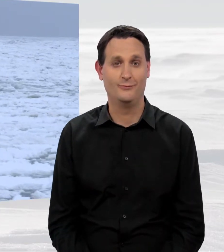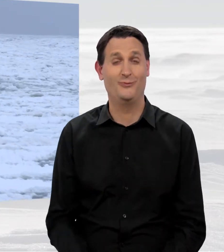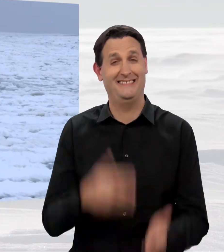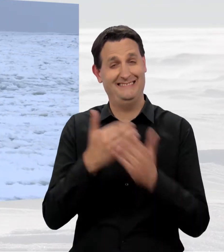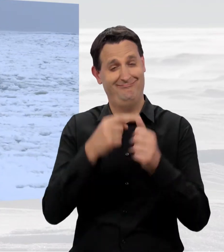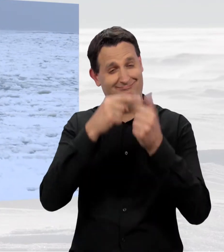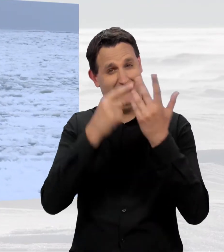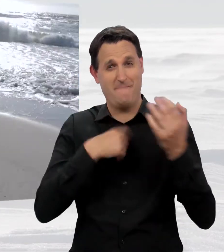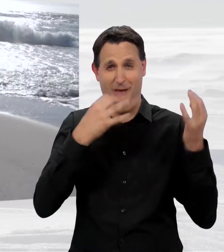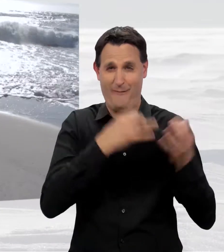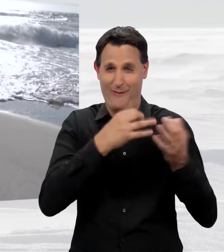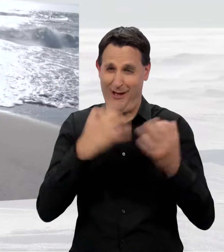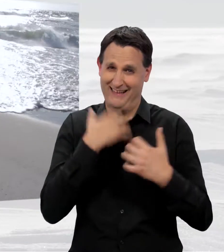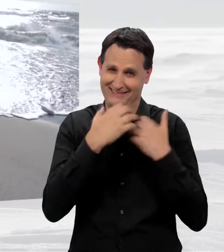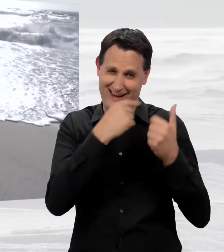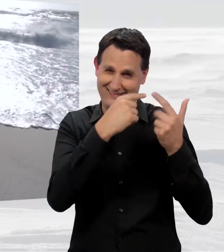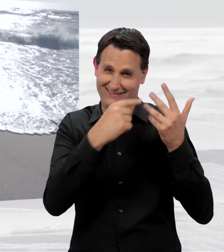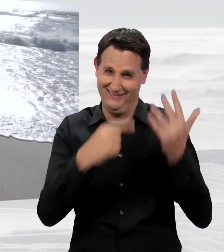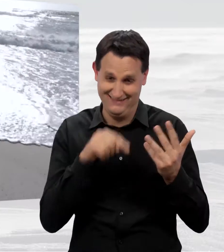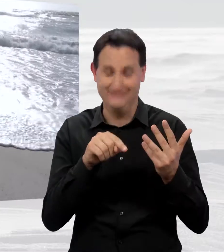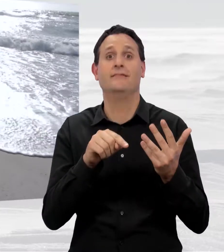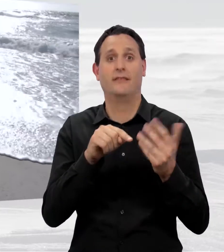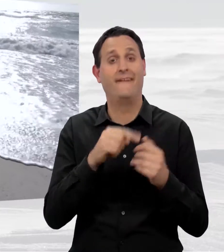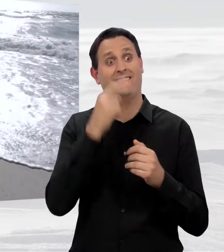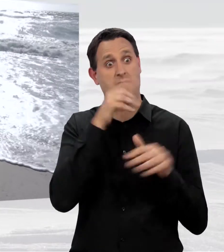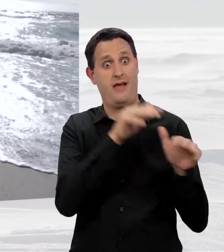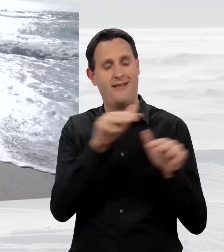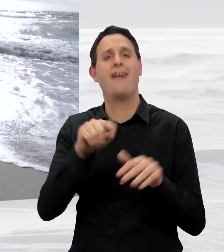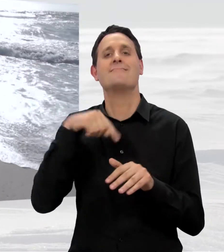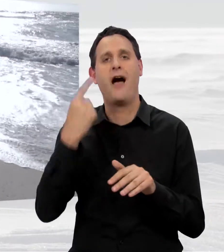Das alles braucht man, um das Klimasystem der Erde zu verstehen.